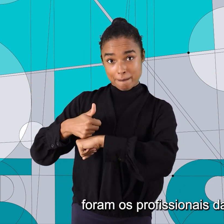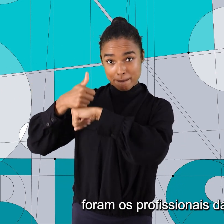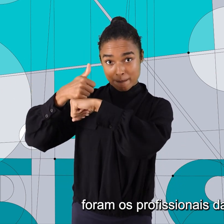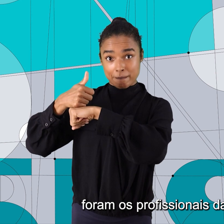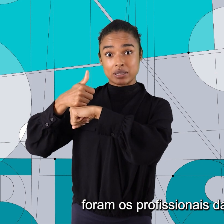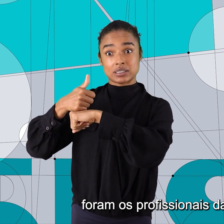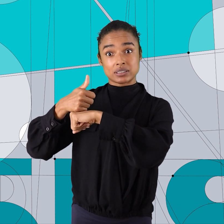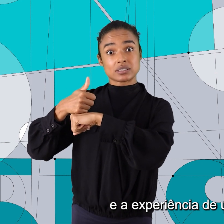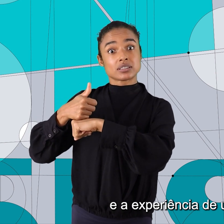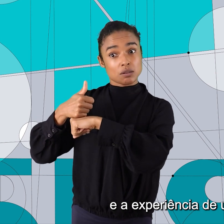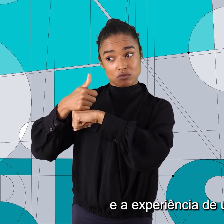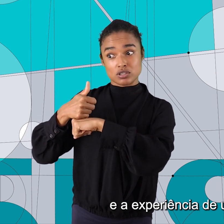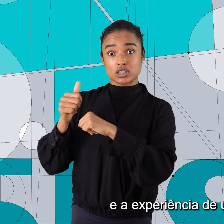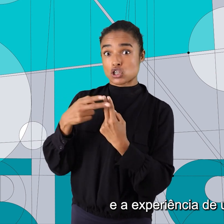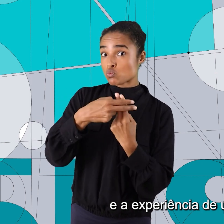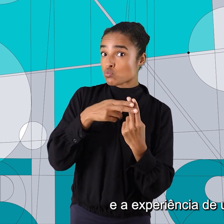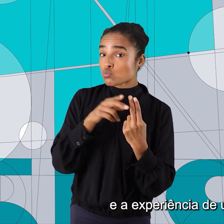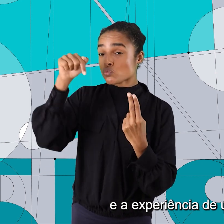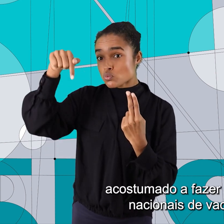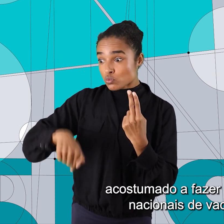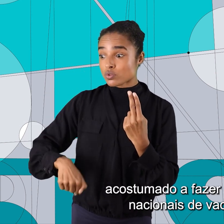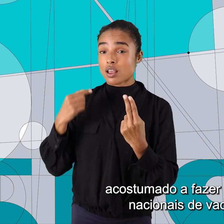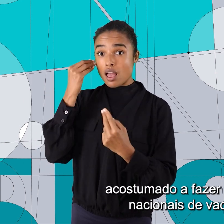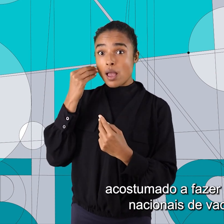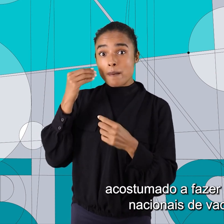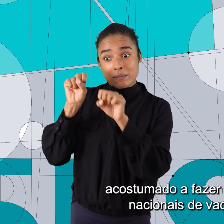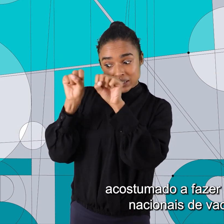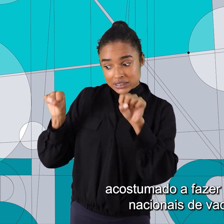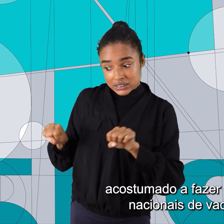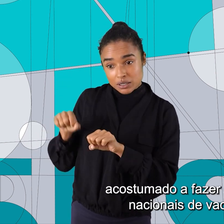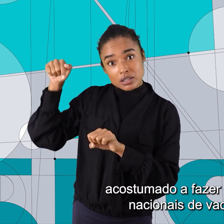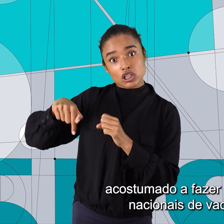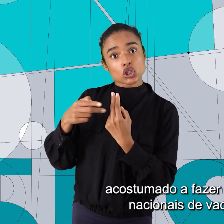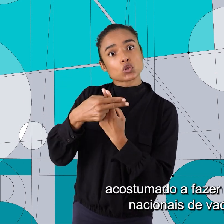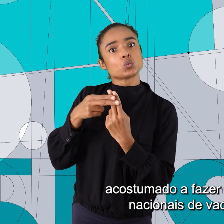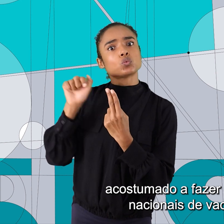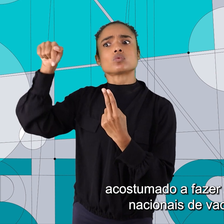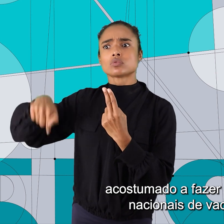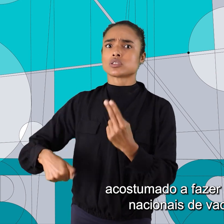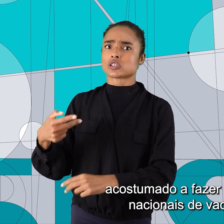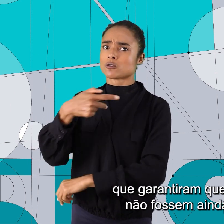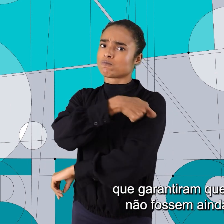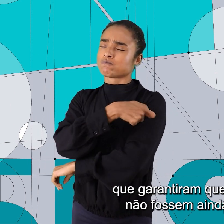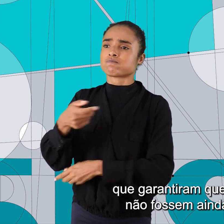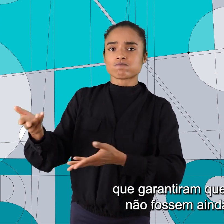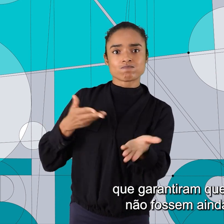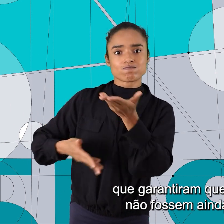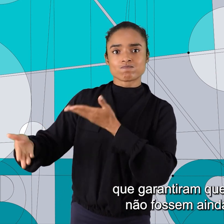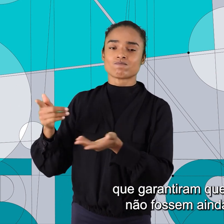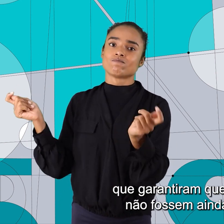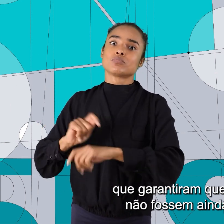saúde pública e a experiência de um sistema acostumado a fazer campanhas nacionais de vacinação que